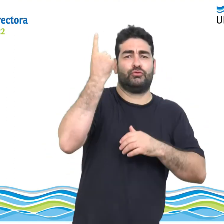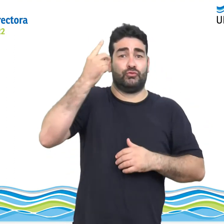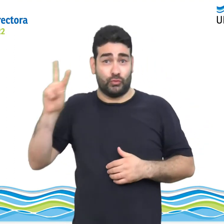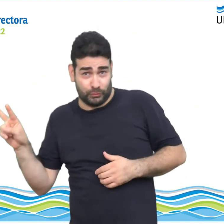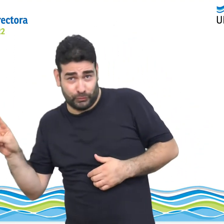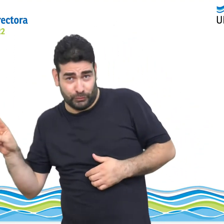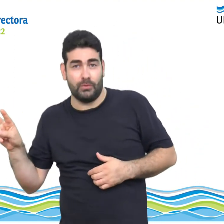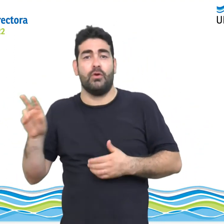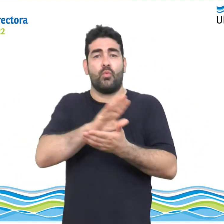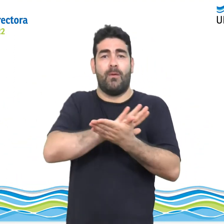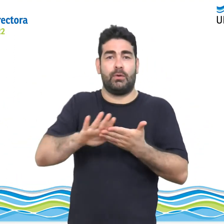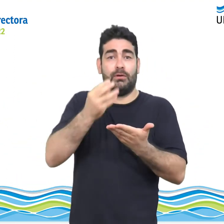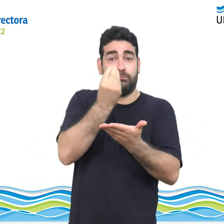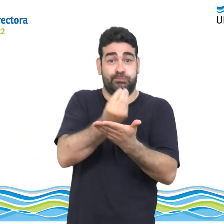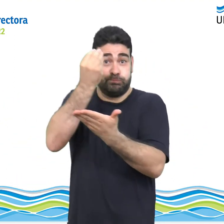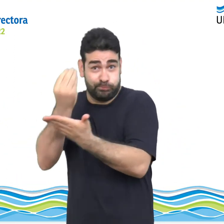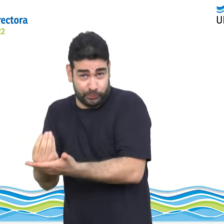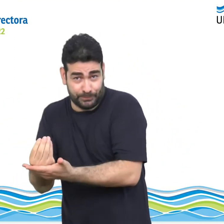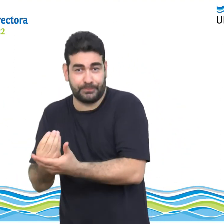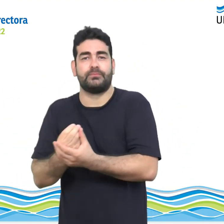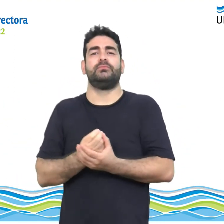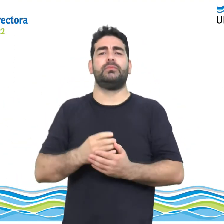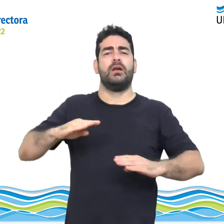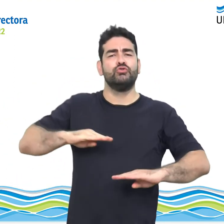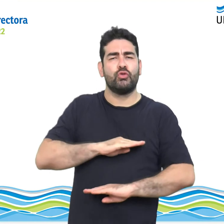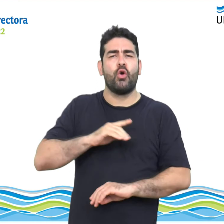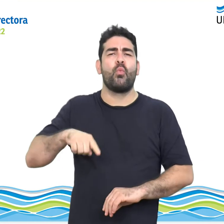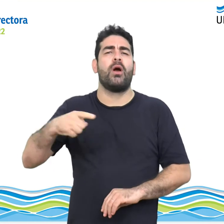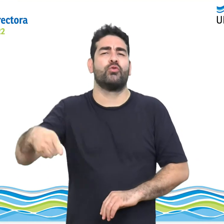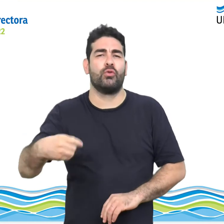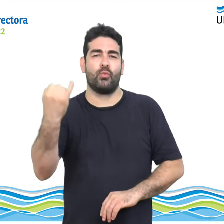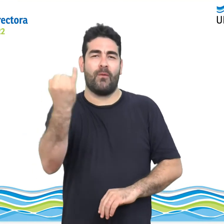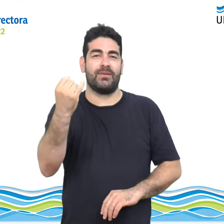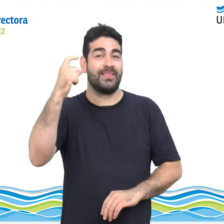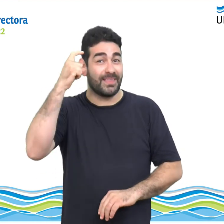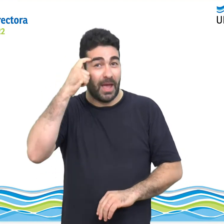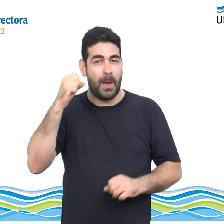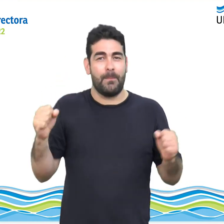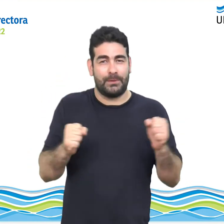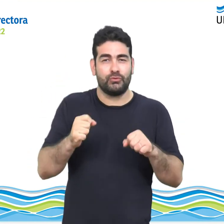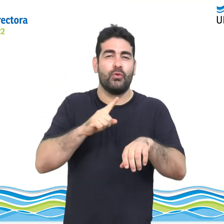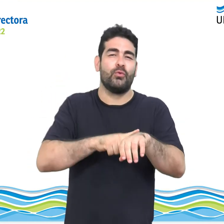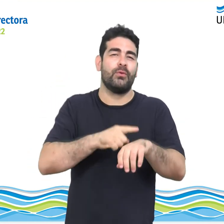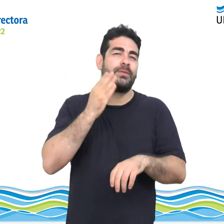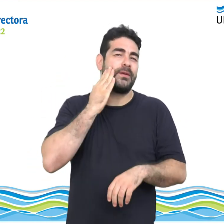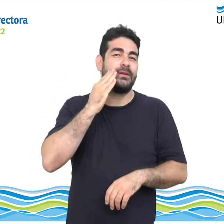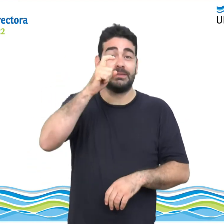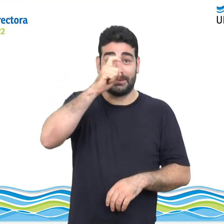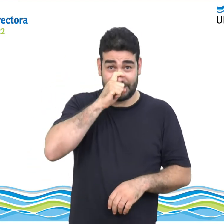ceremonia que se realizará el jueves 10 de mayo a las 19 horas en el